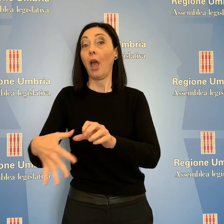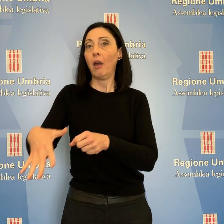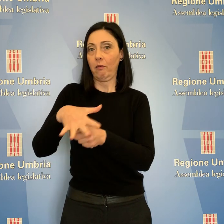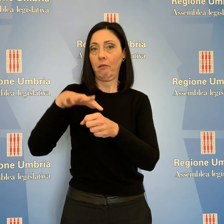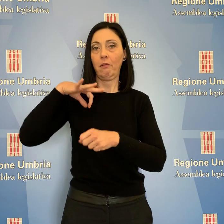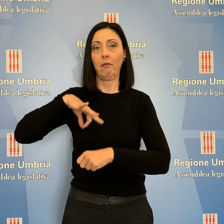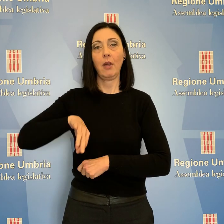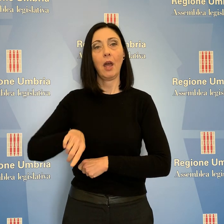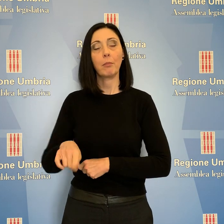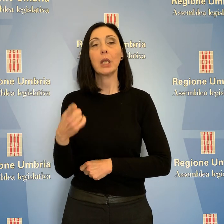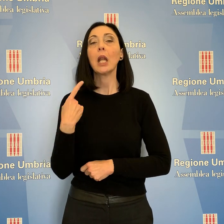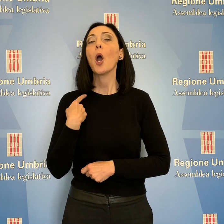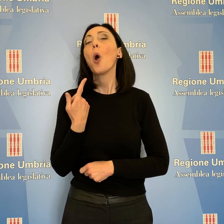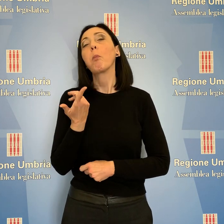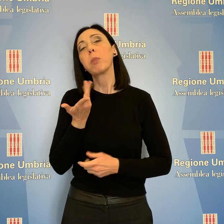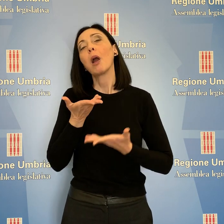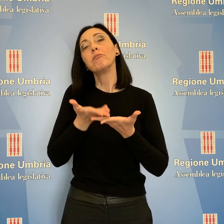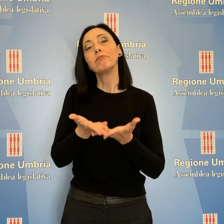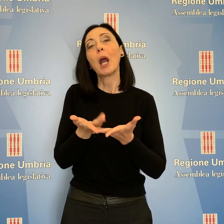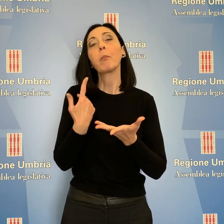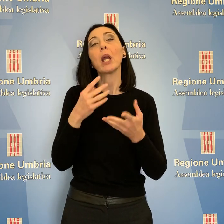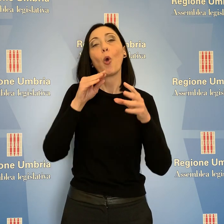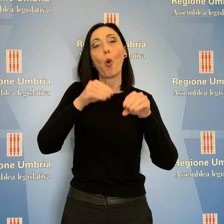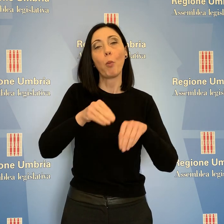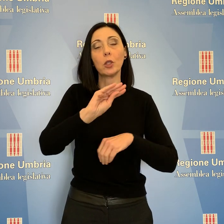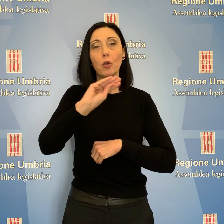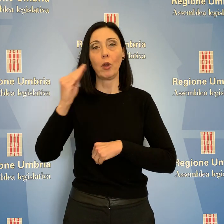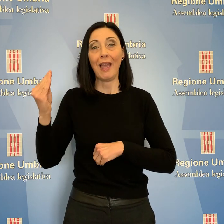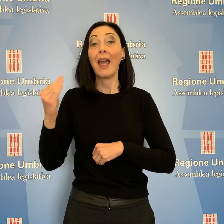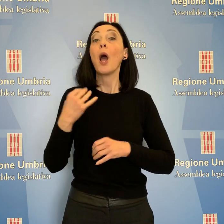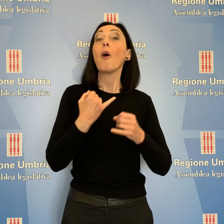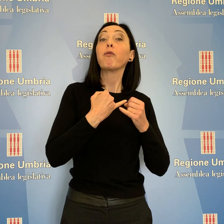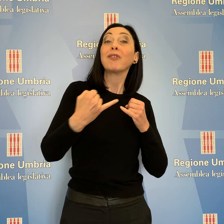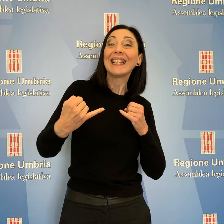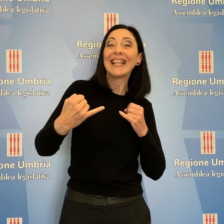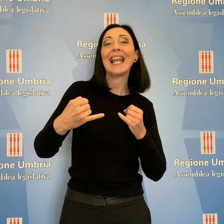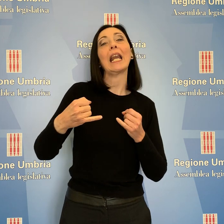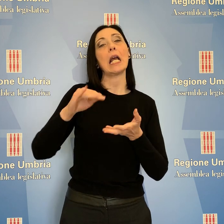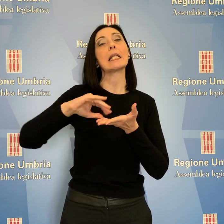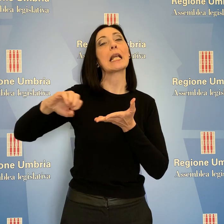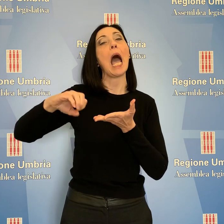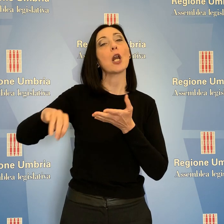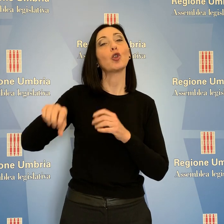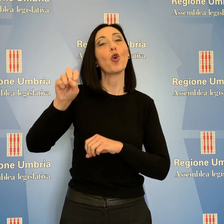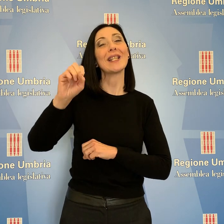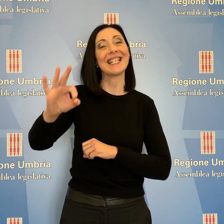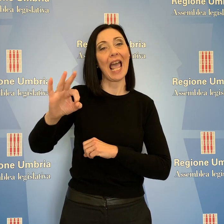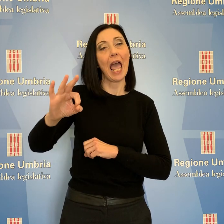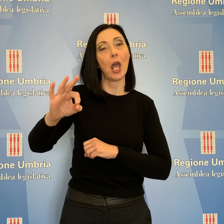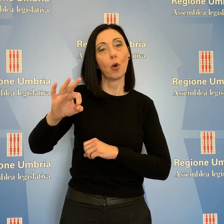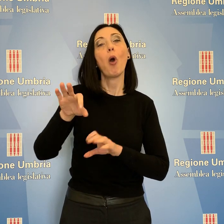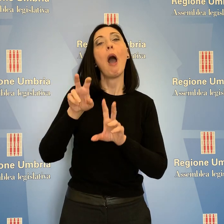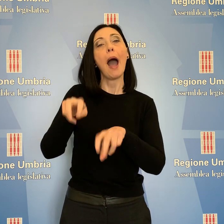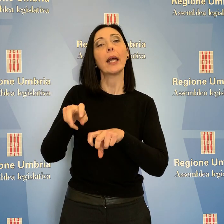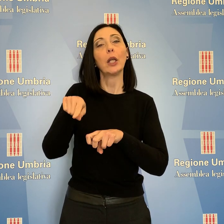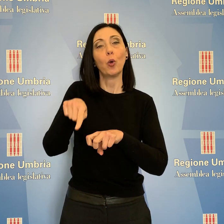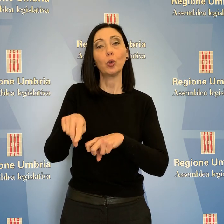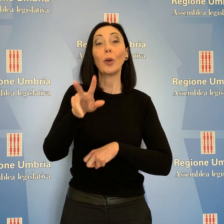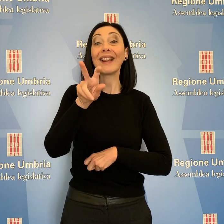per le famiglie, agevolazioni per l'occupazione giovanile. Per la filiera scarto zero dell'agricoltura 30 milioni di euro, per